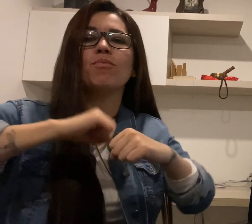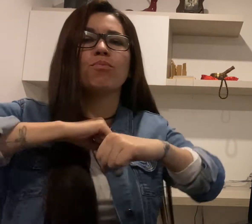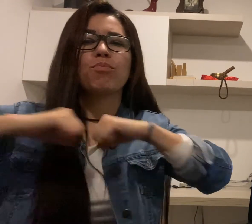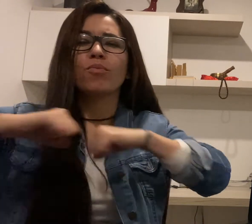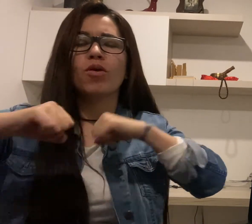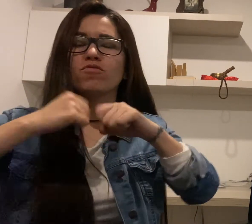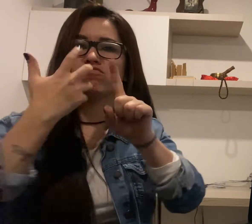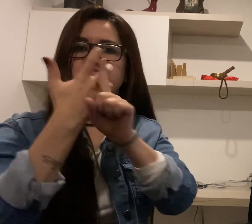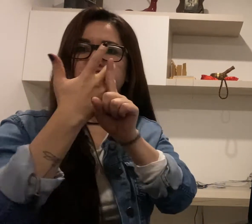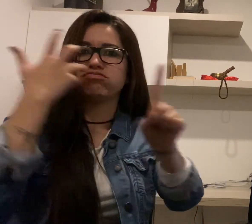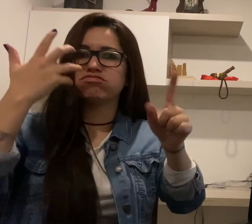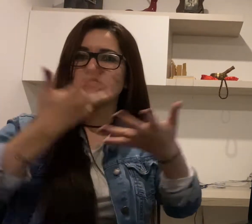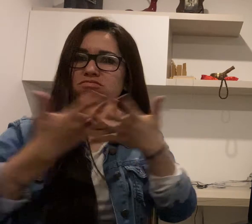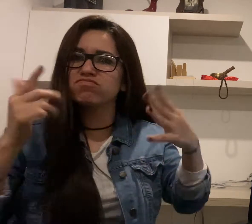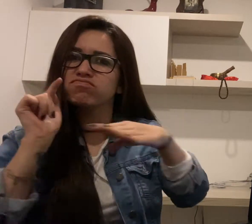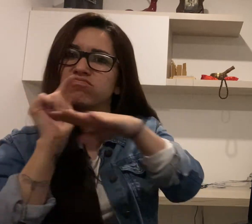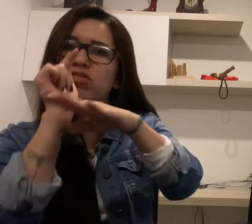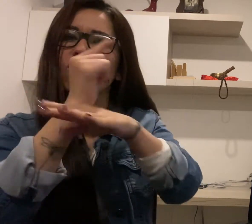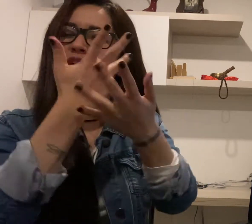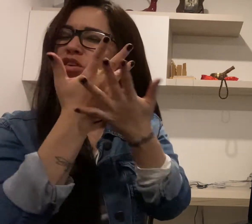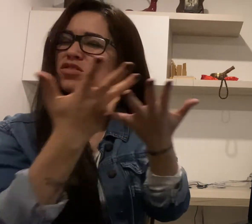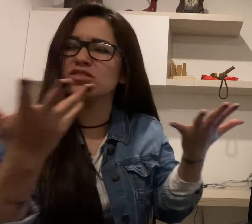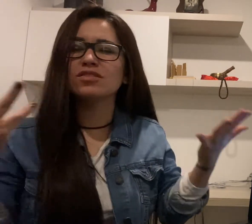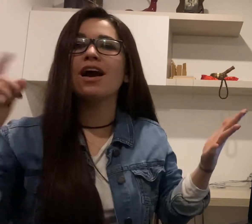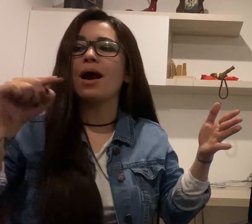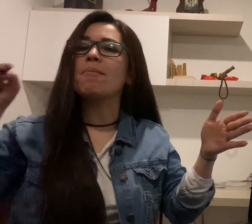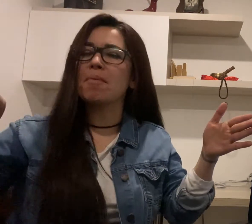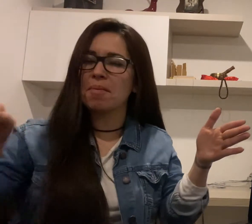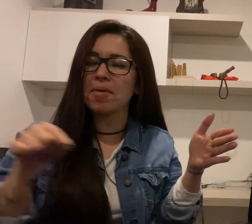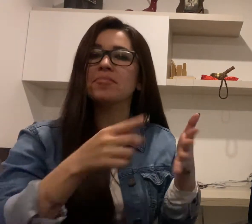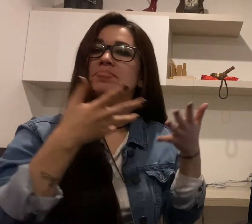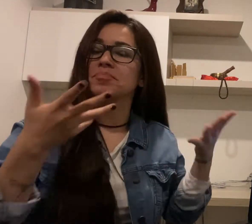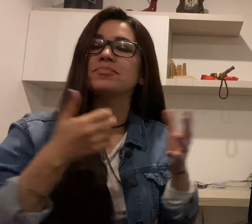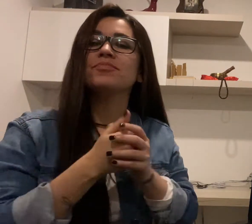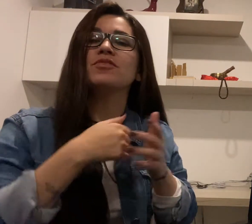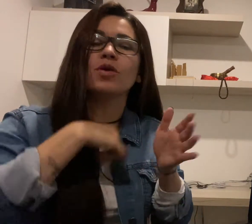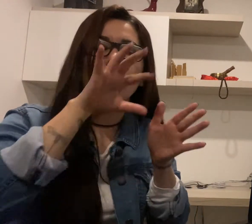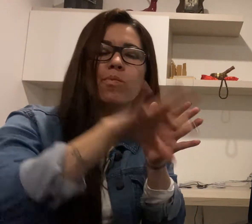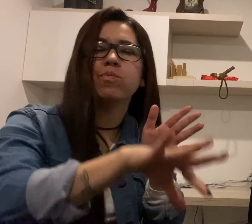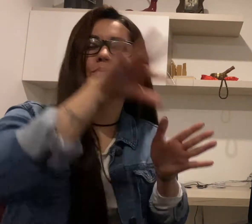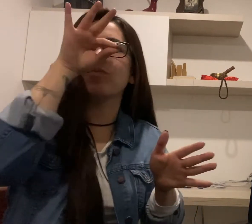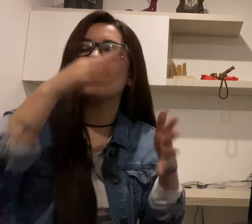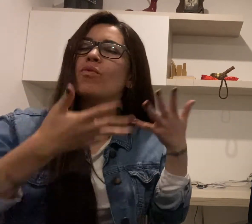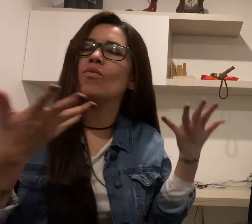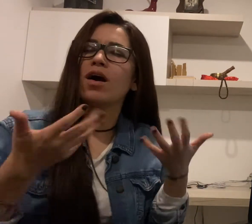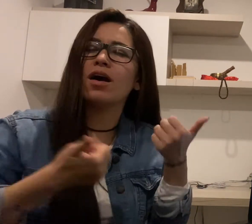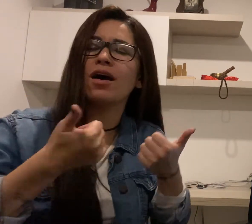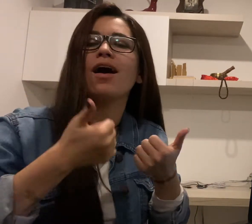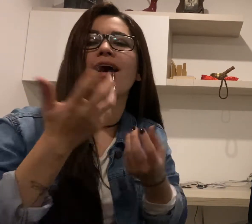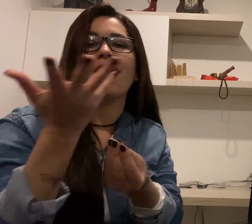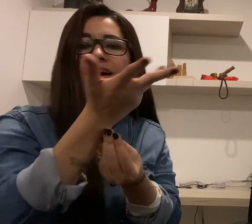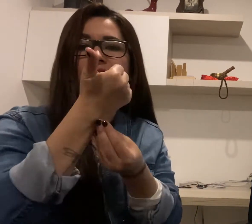se han presentado diferentes movimientos que han sido de gran impacto y que cada uno de ellos ha querido